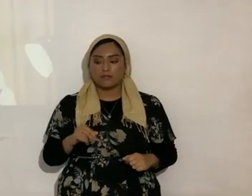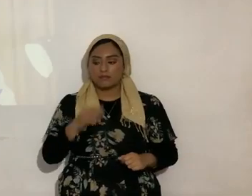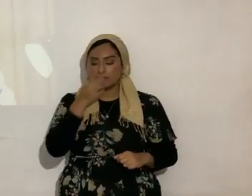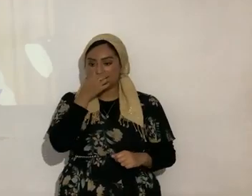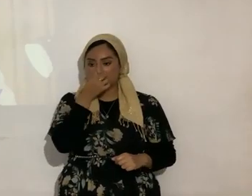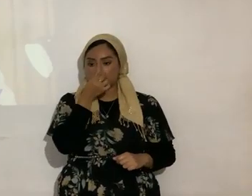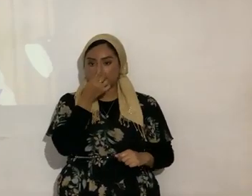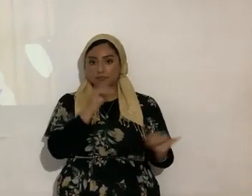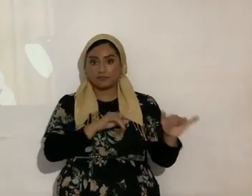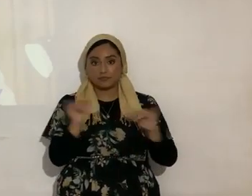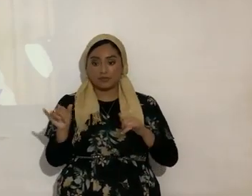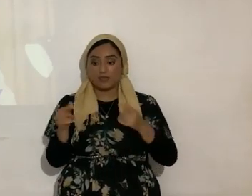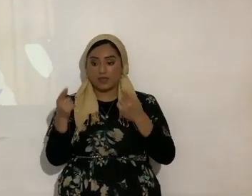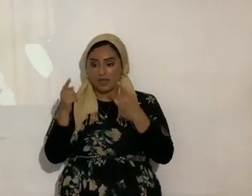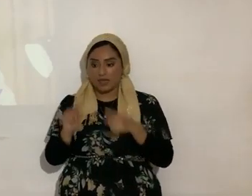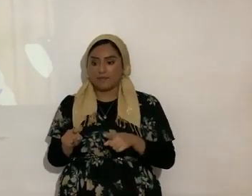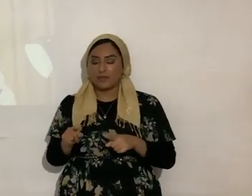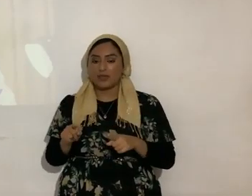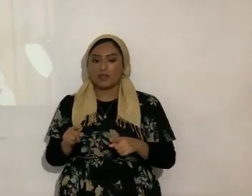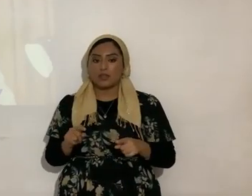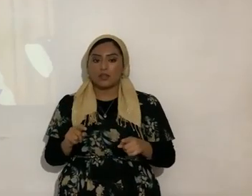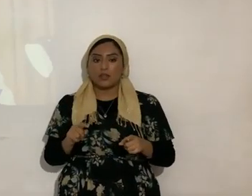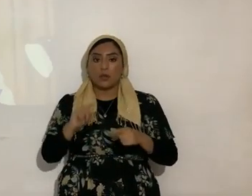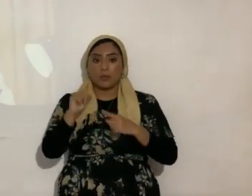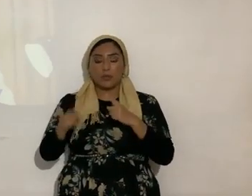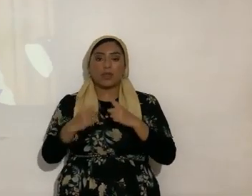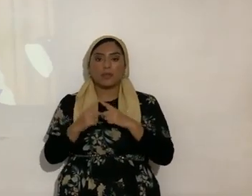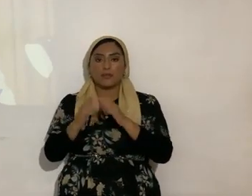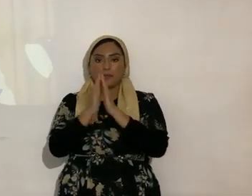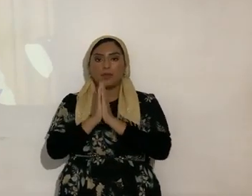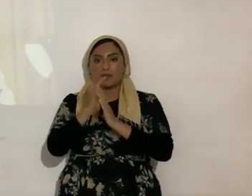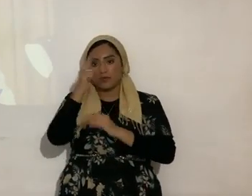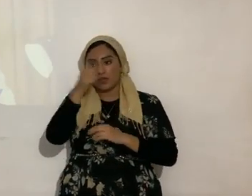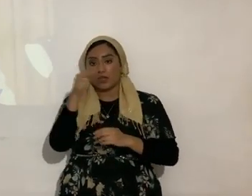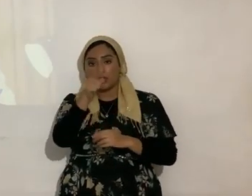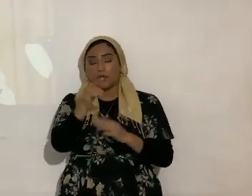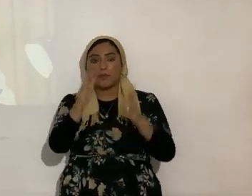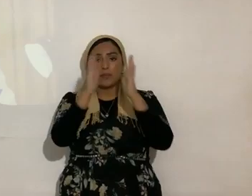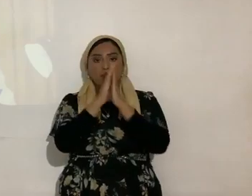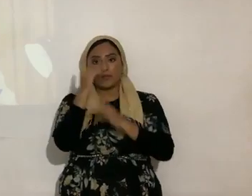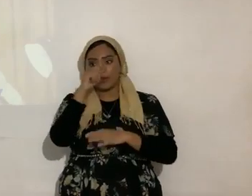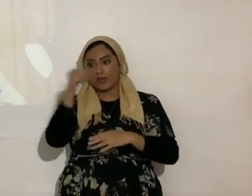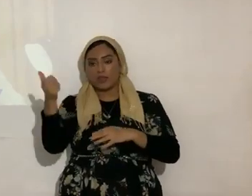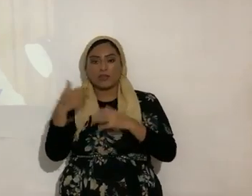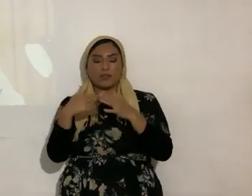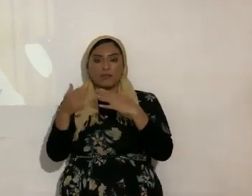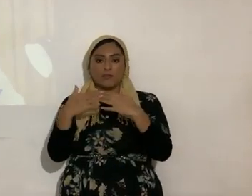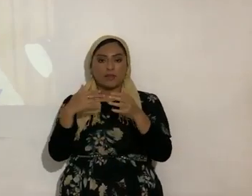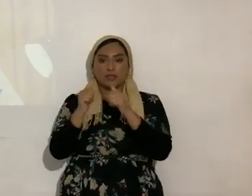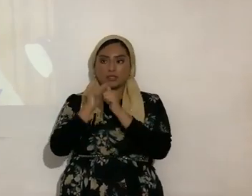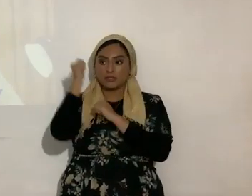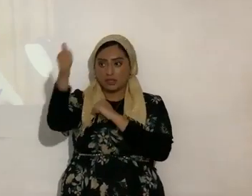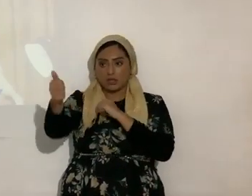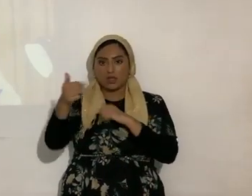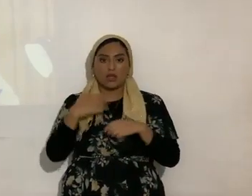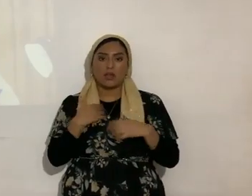ocurre como al orar por otros tú oras por otros a distancia yo lo hago todos los días